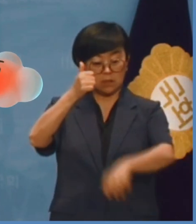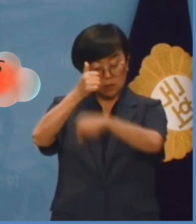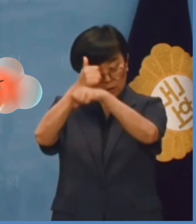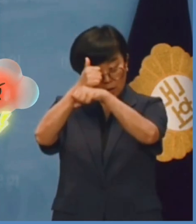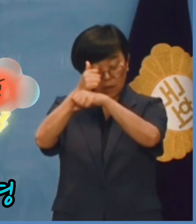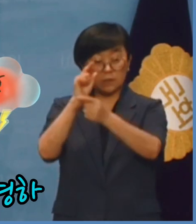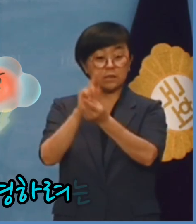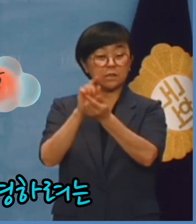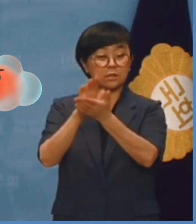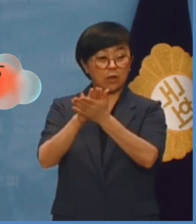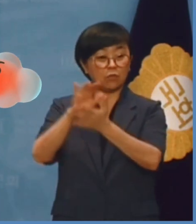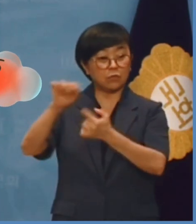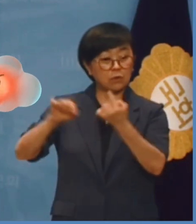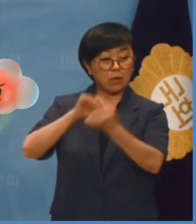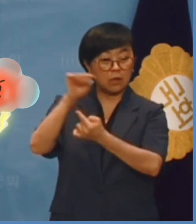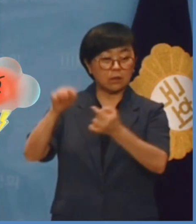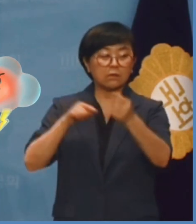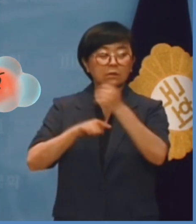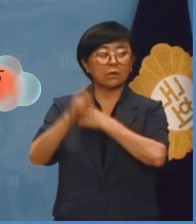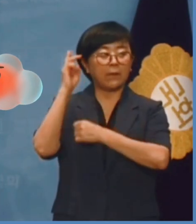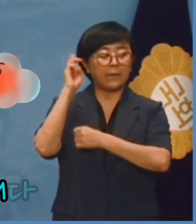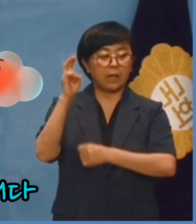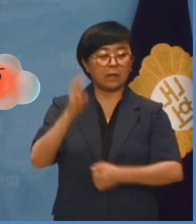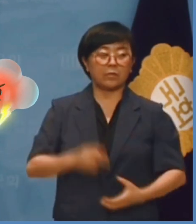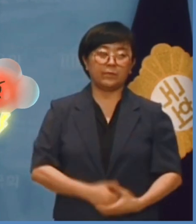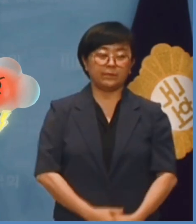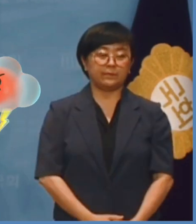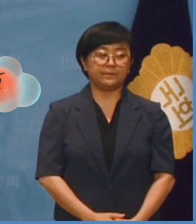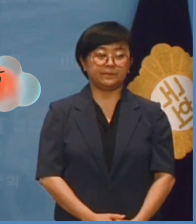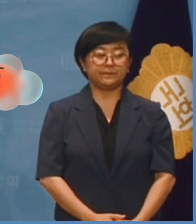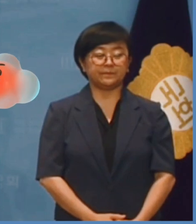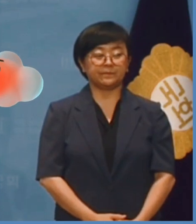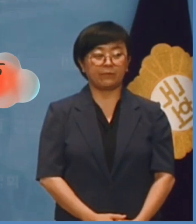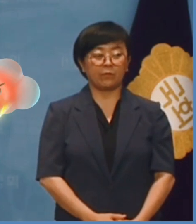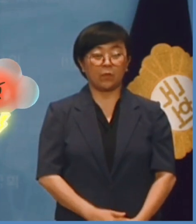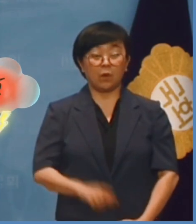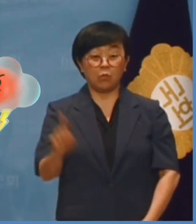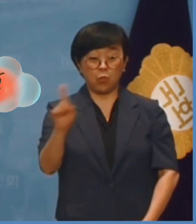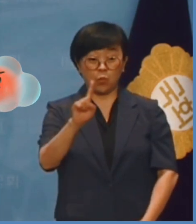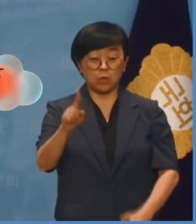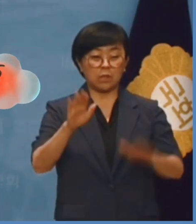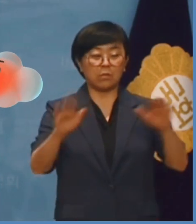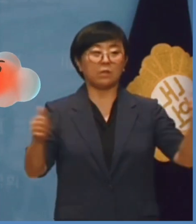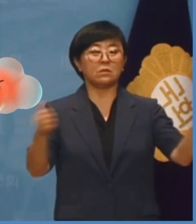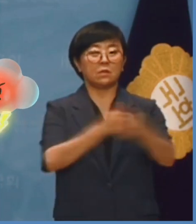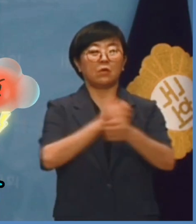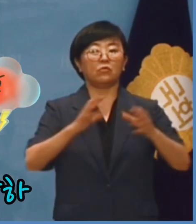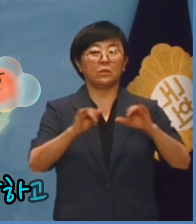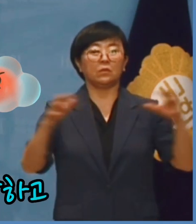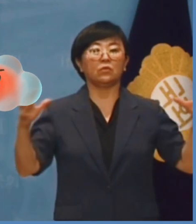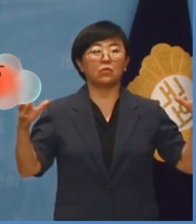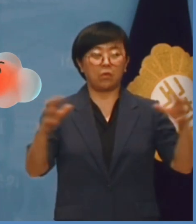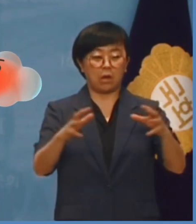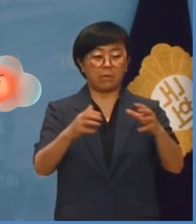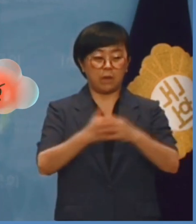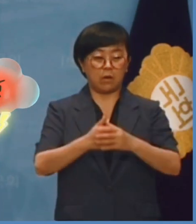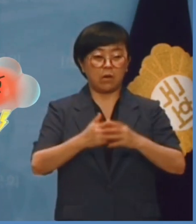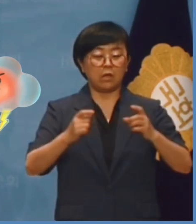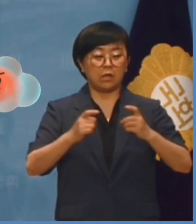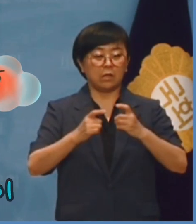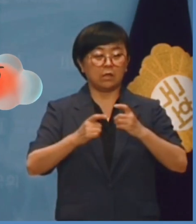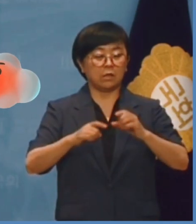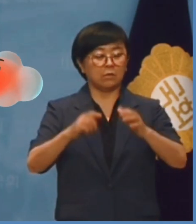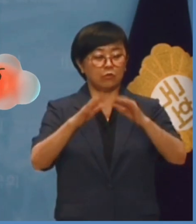직할체제로 운영하려는 의도로 볼 수밖에 없습니다. 무엇보다 이번 인사는 국민을 통합하고 민의를